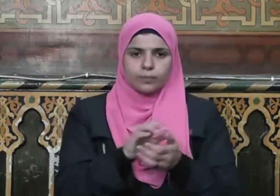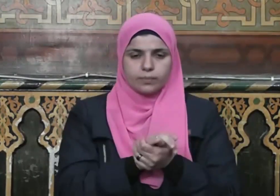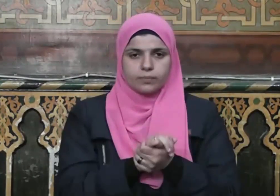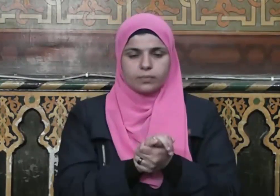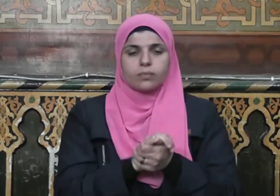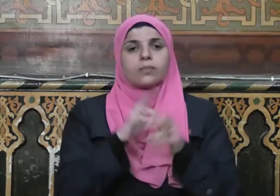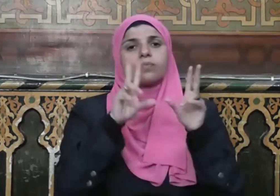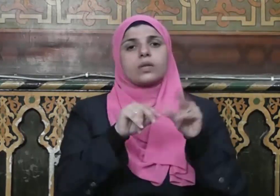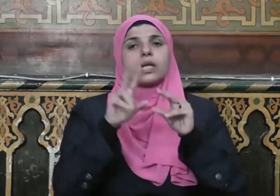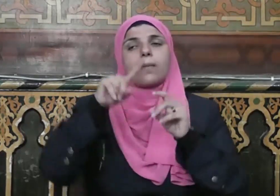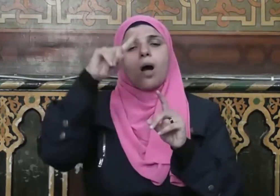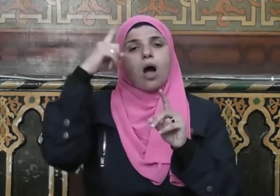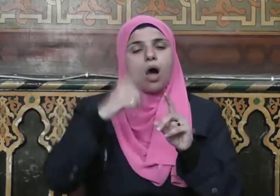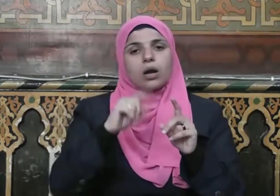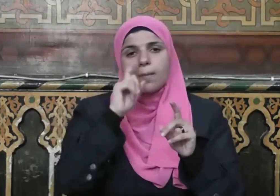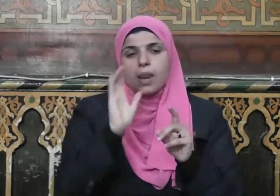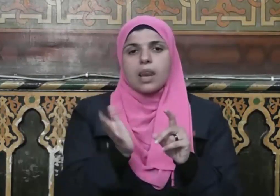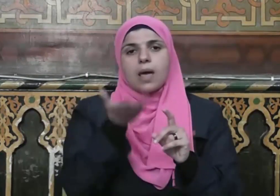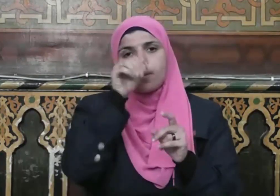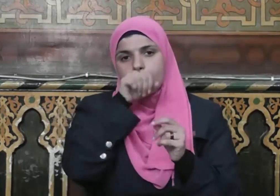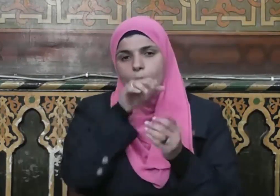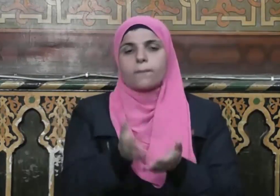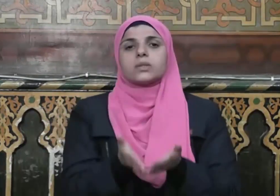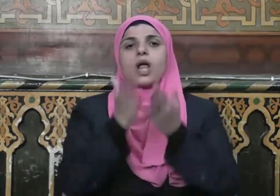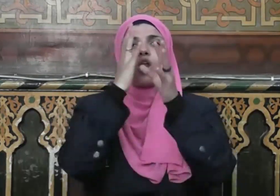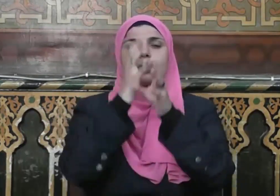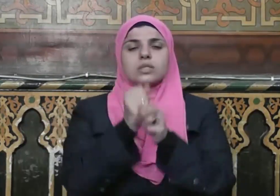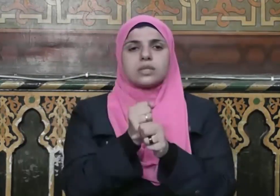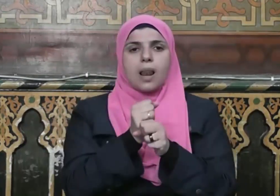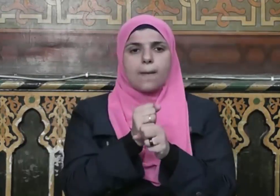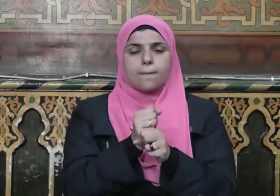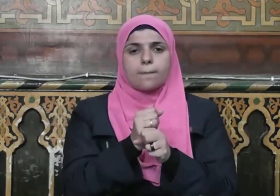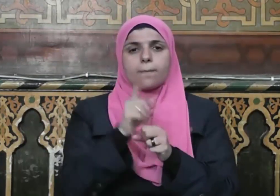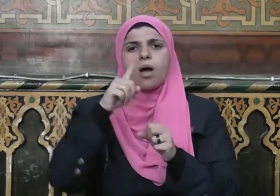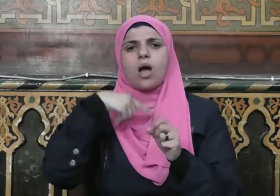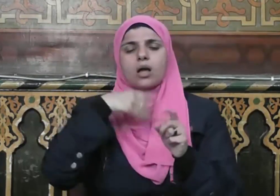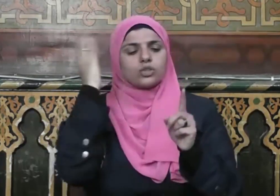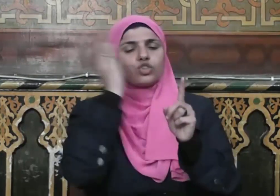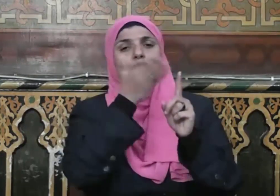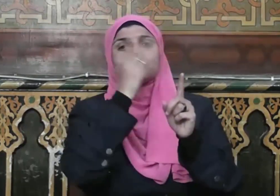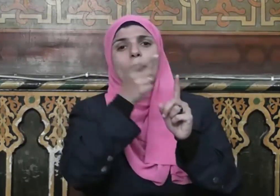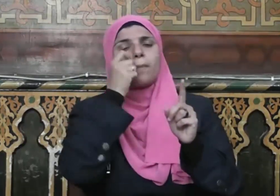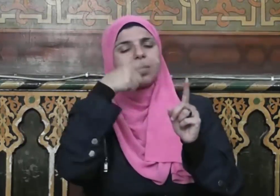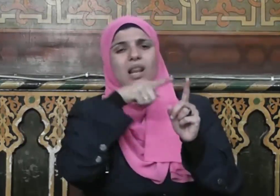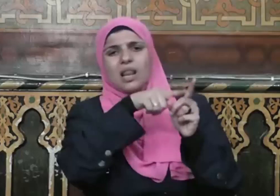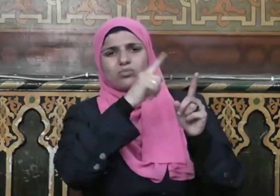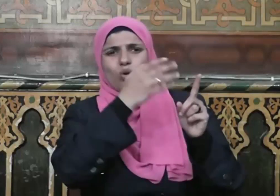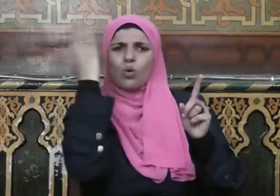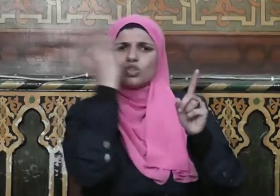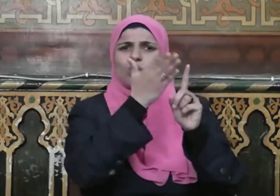سبيلا كما حرم النبي صلى الله عليه وسلم قذف المحصنات